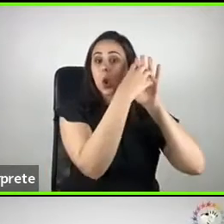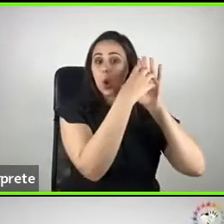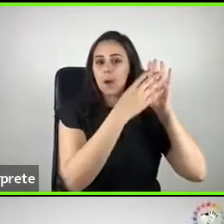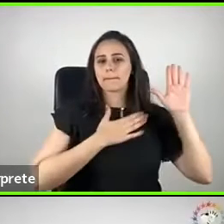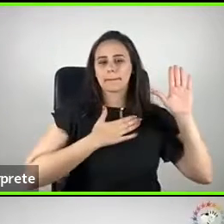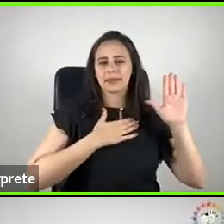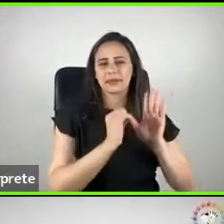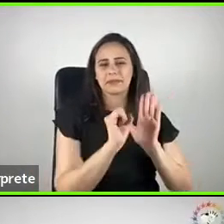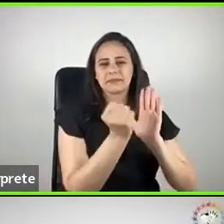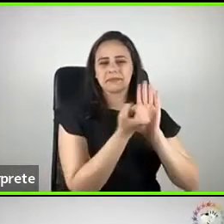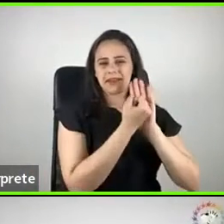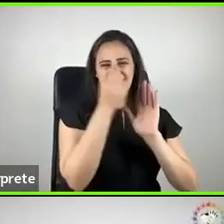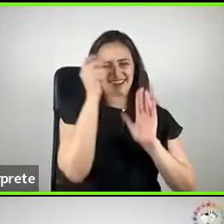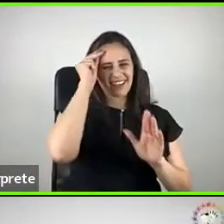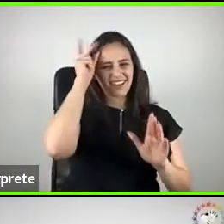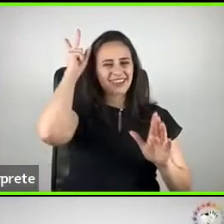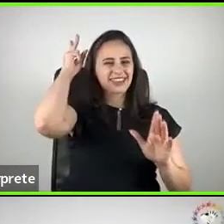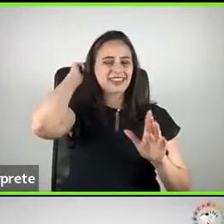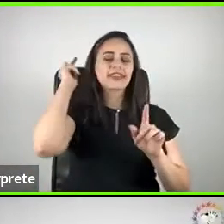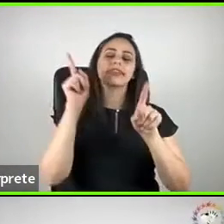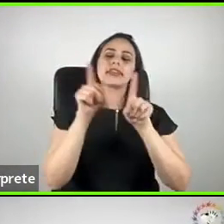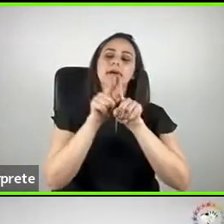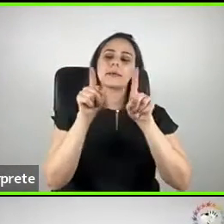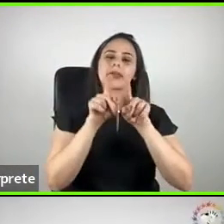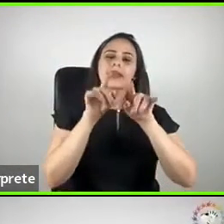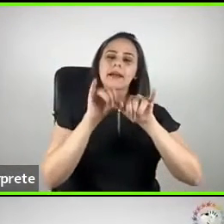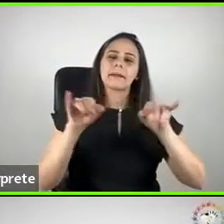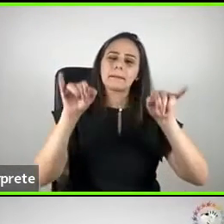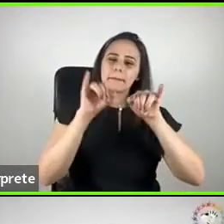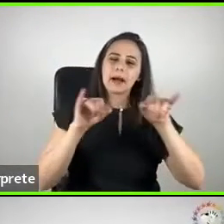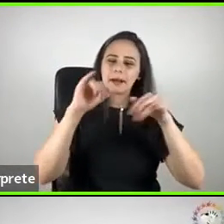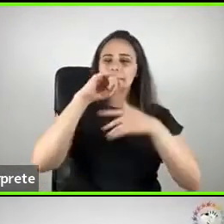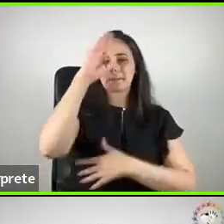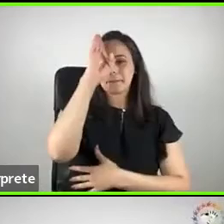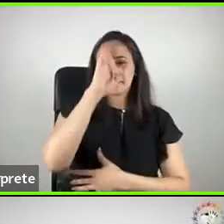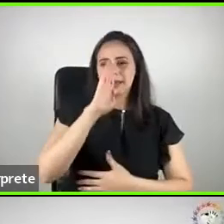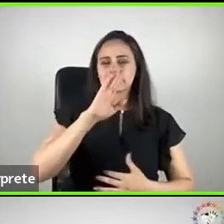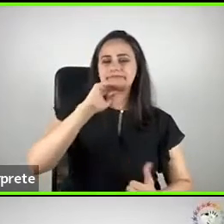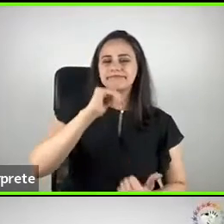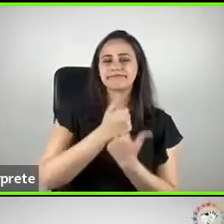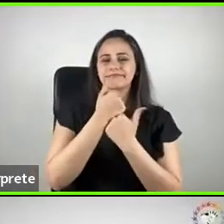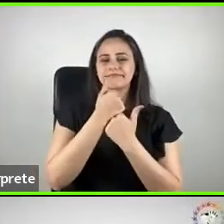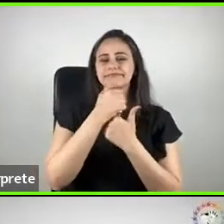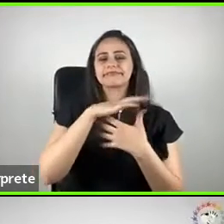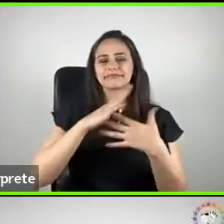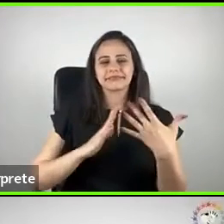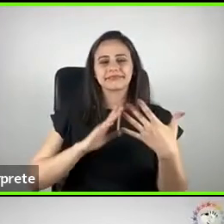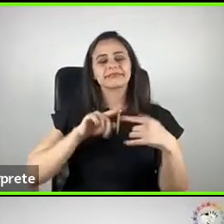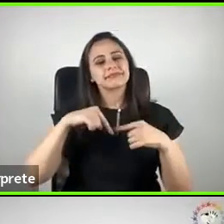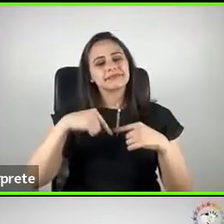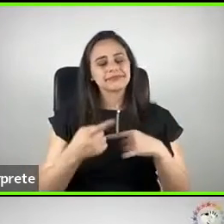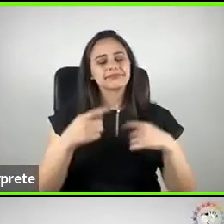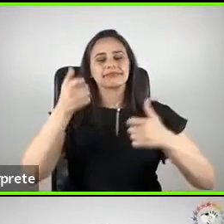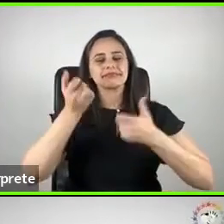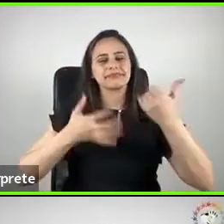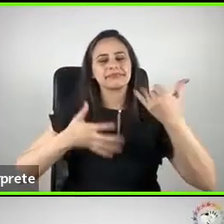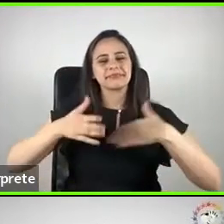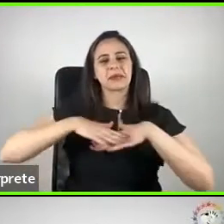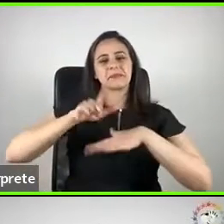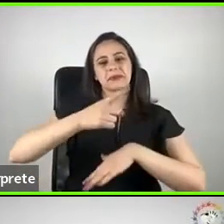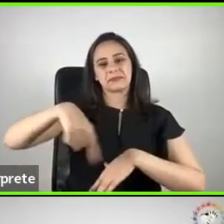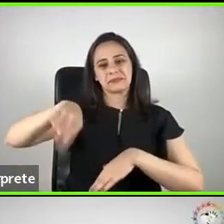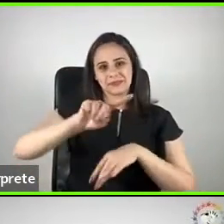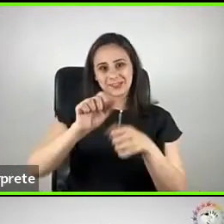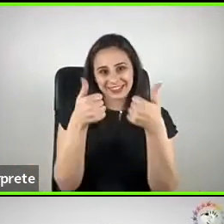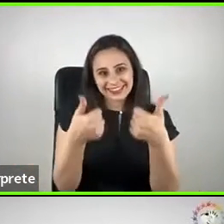logo, Natália Vieira, e o logo da campanha Brasil pela Libras, que mais tarde eu vou contar um pouquinho mais pra vocês, tá